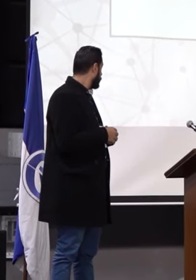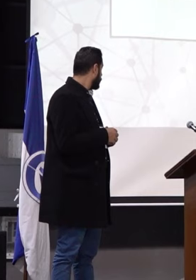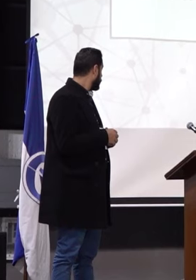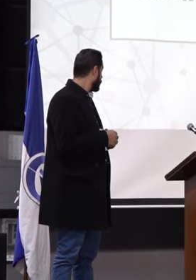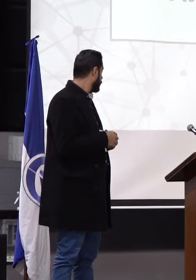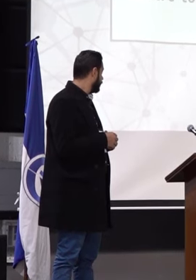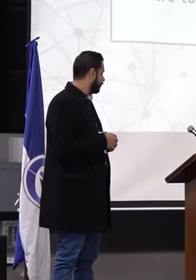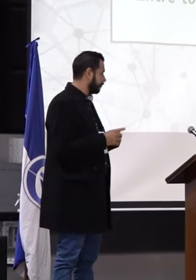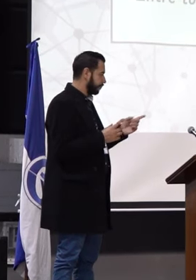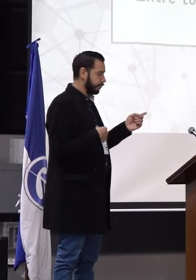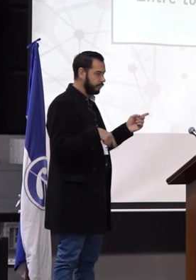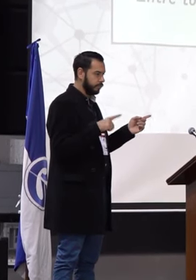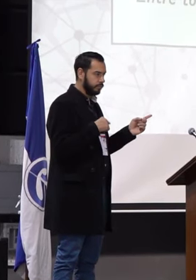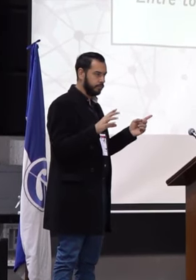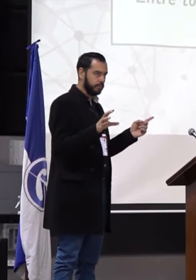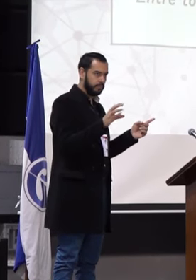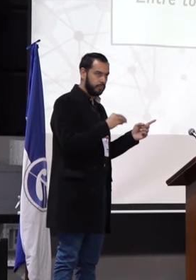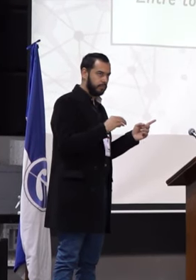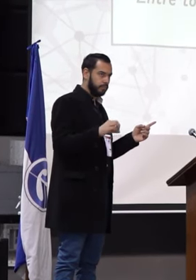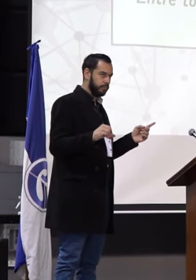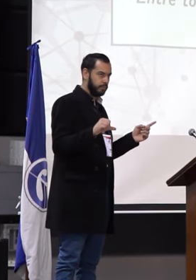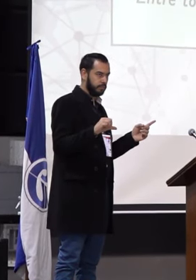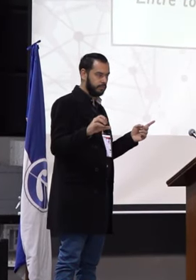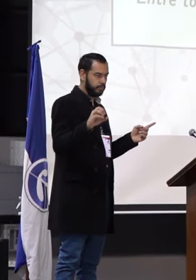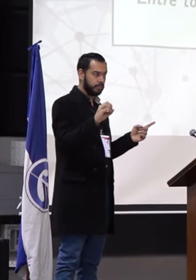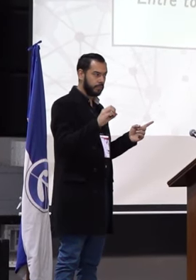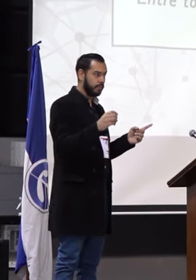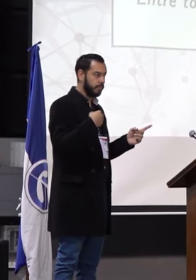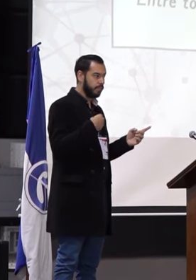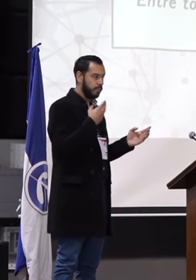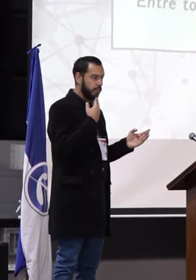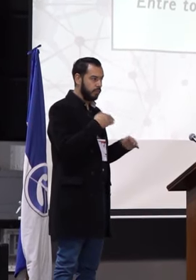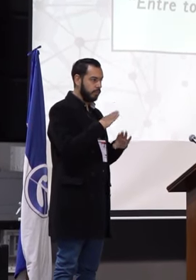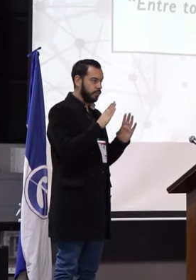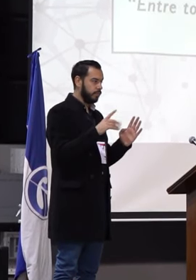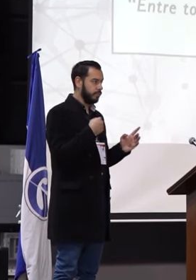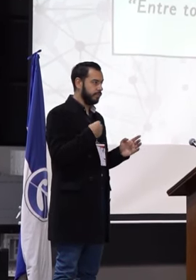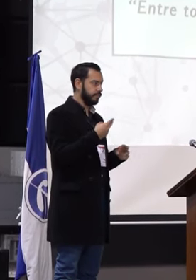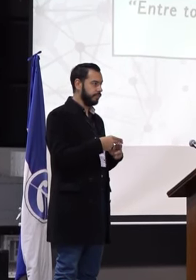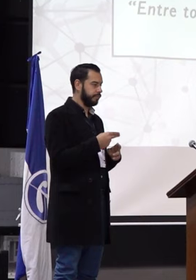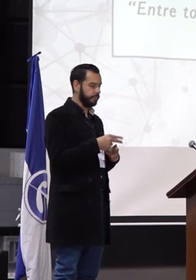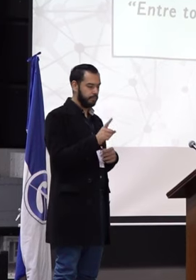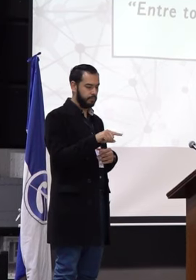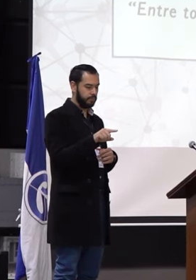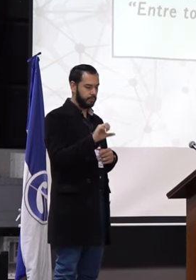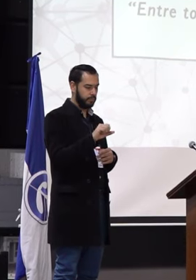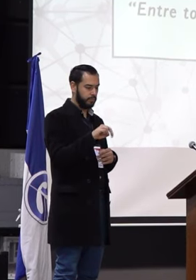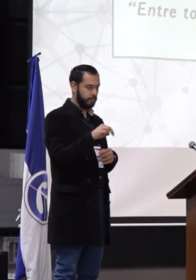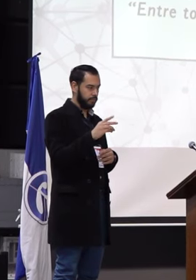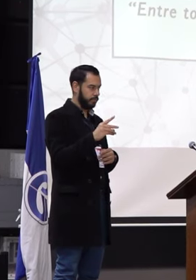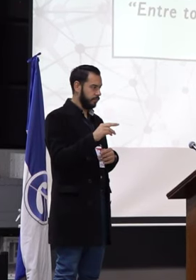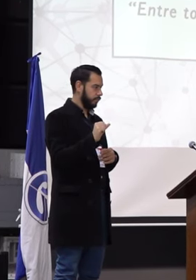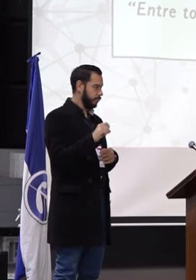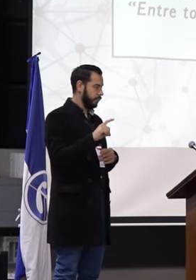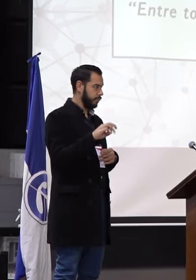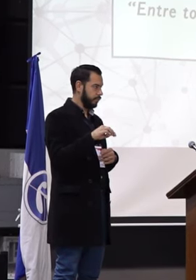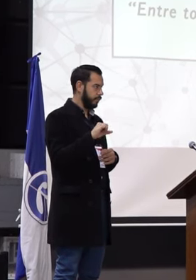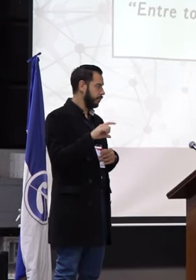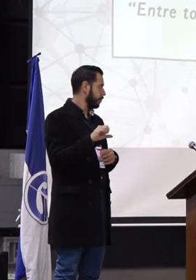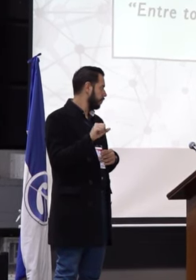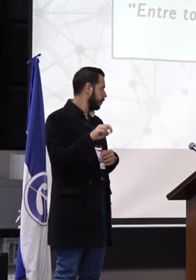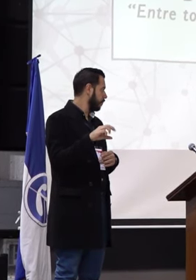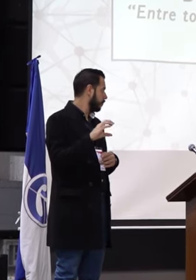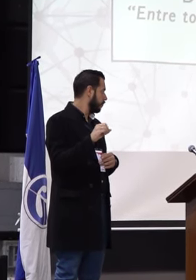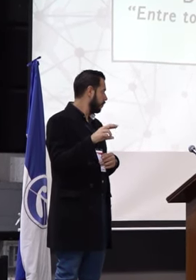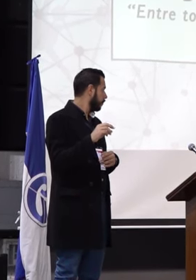Bueno, para todos y todas, muy buen día. Mi nombre es Sandra Milena Cortés. Soy licenciada de química de la Universidad Pedagógica Nacional